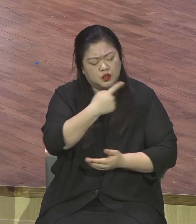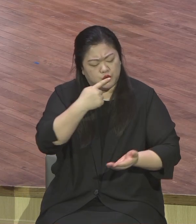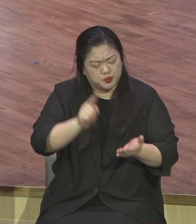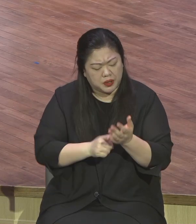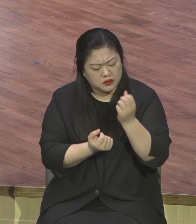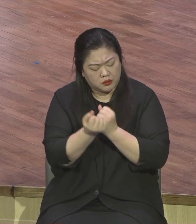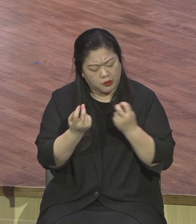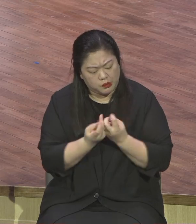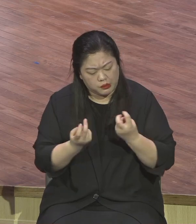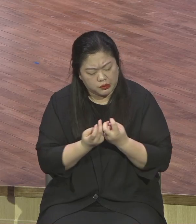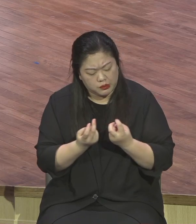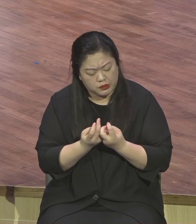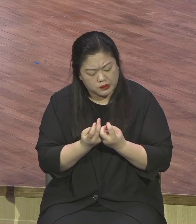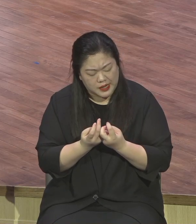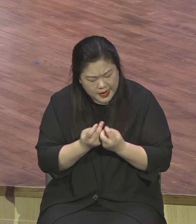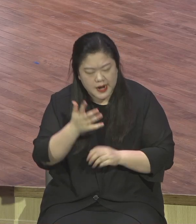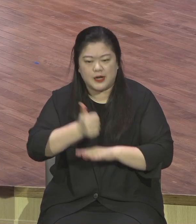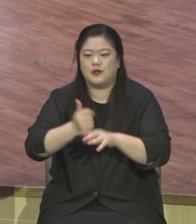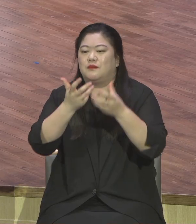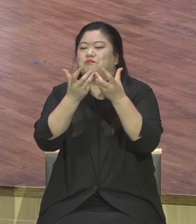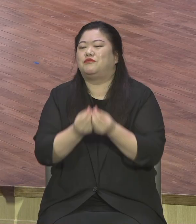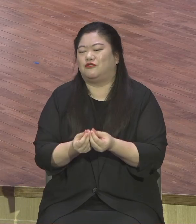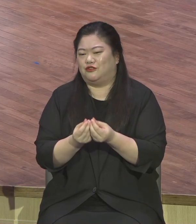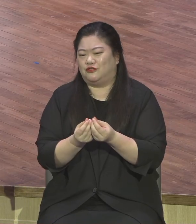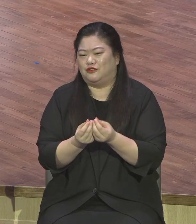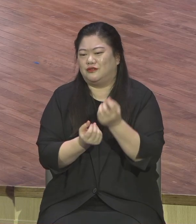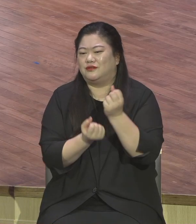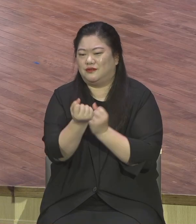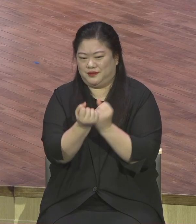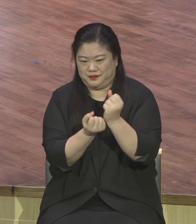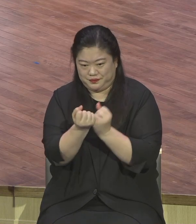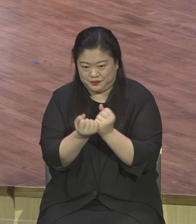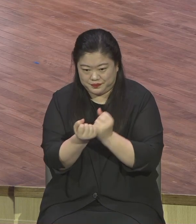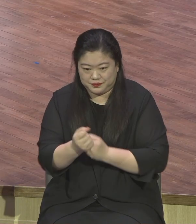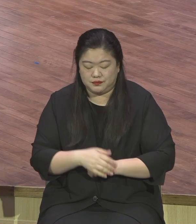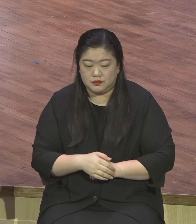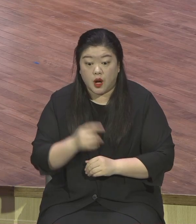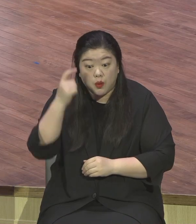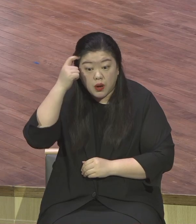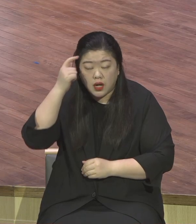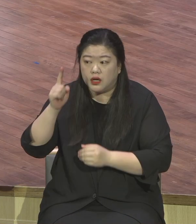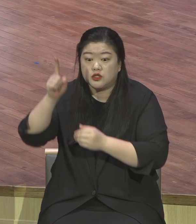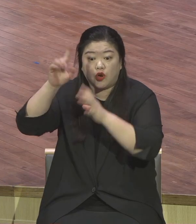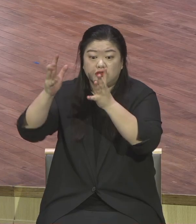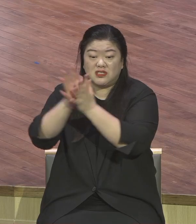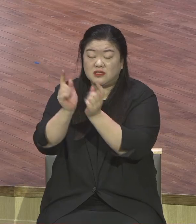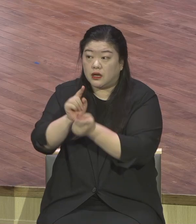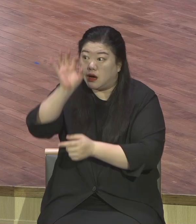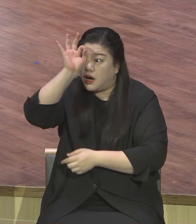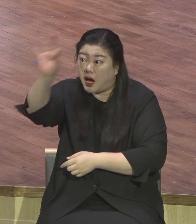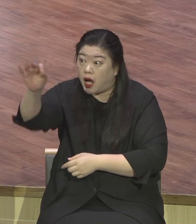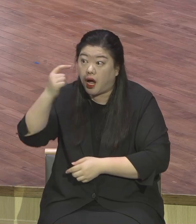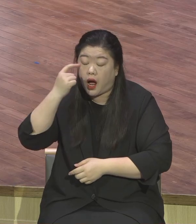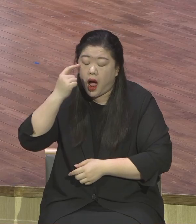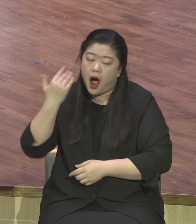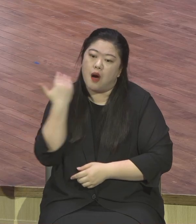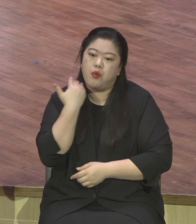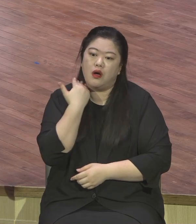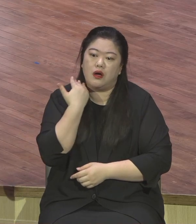우리 눈으로 볼 수가 없는 이 천국에 대해서 예수님께서 하신 오늘 이 비유가 천국은